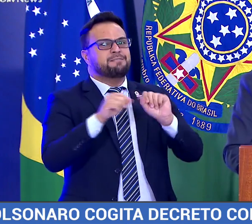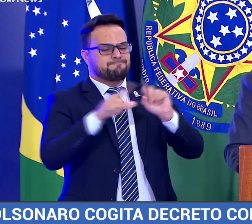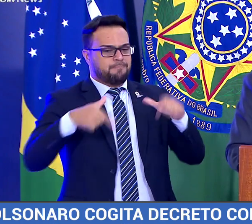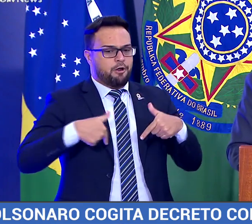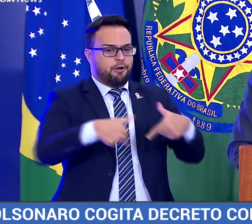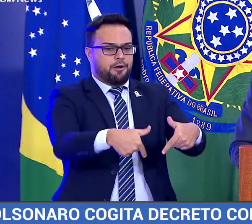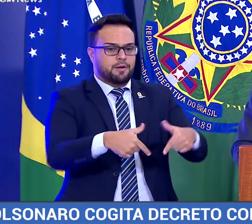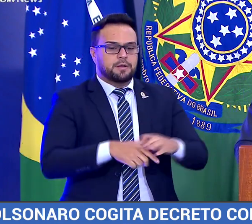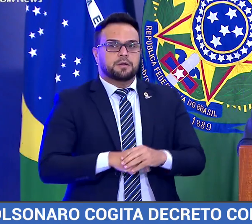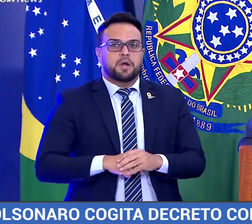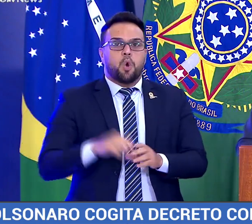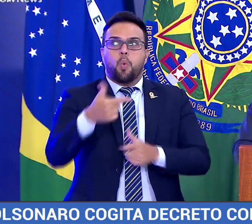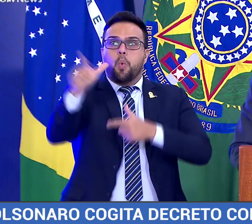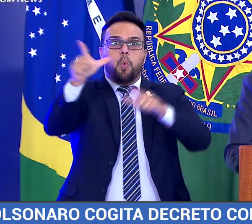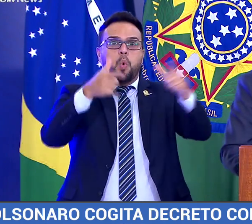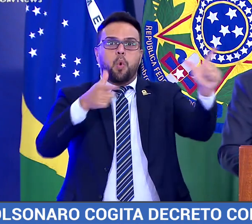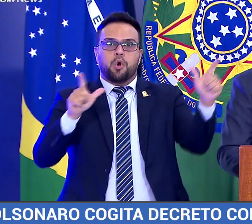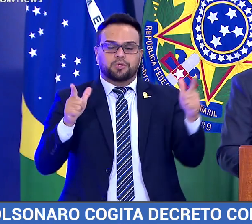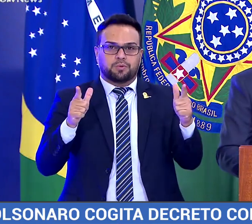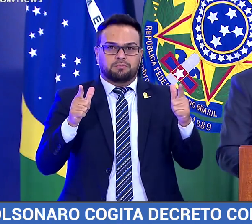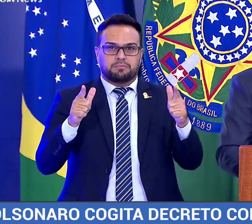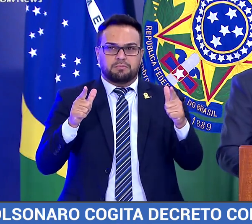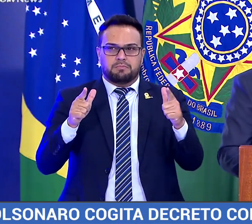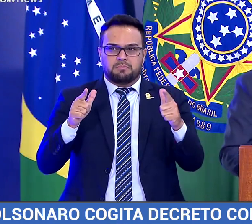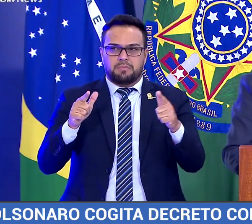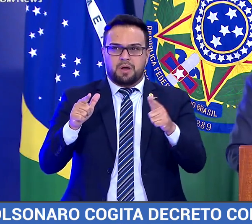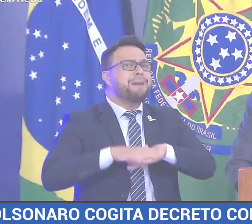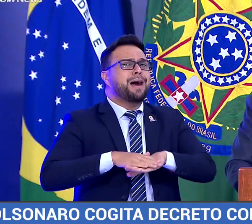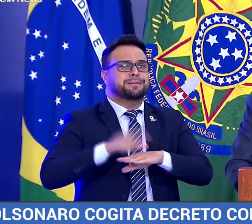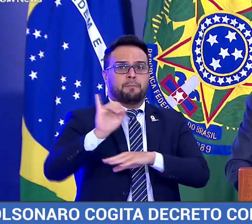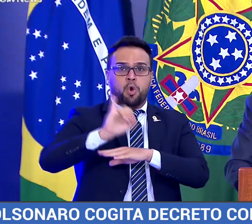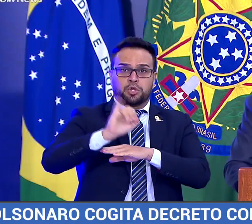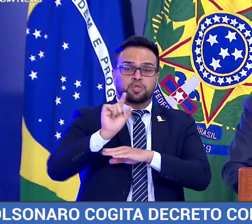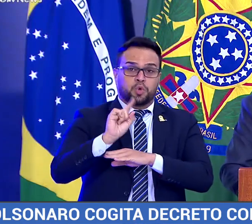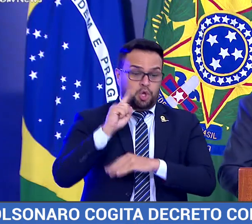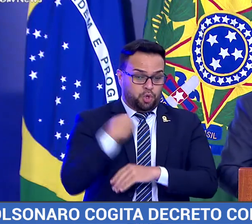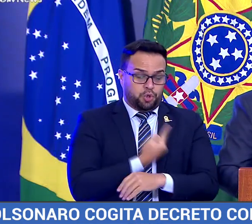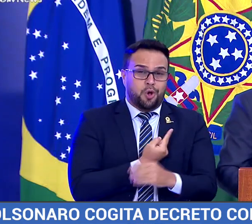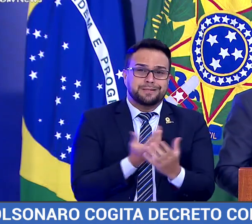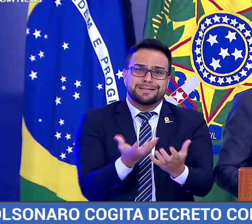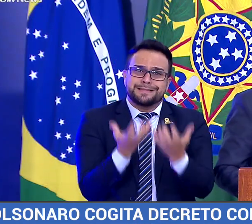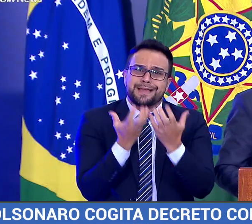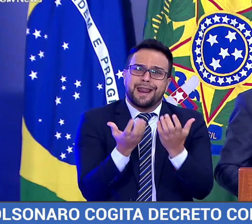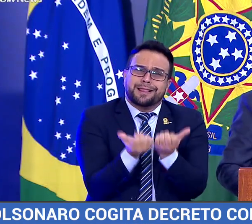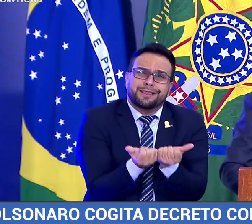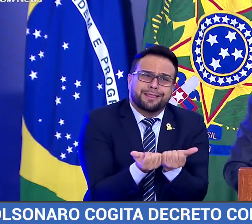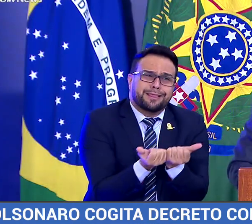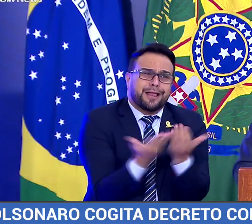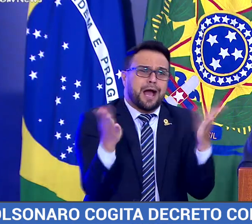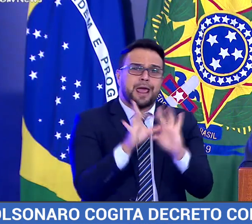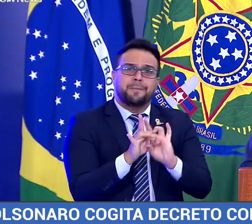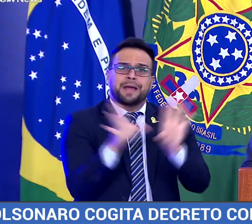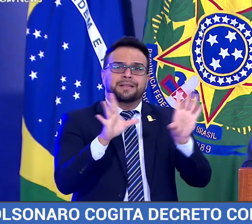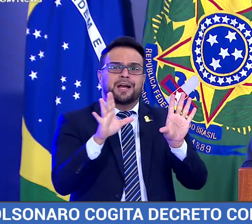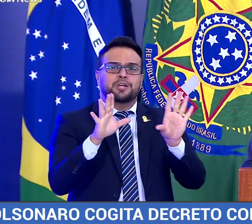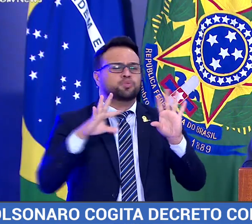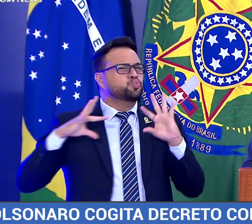será contestado por nenhum tribunal porque ele será cumprido. Queremos a liberdade de cursos.